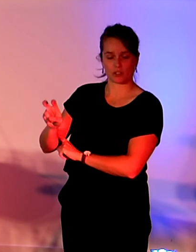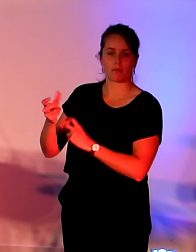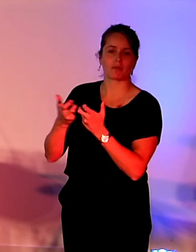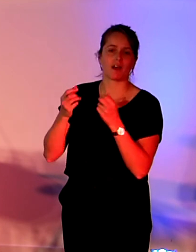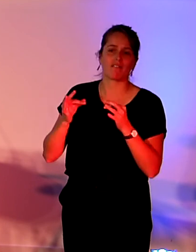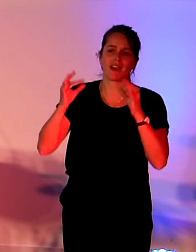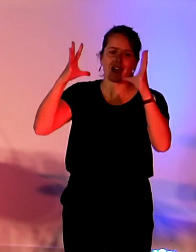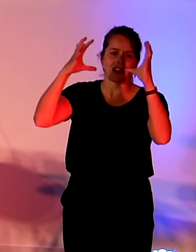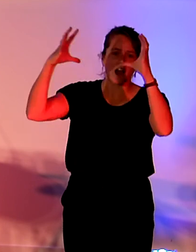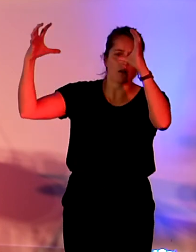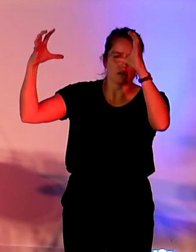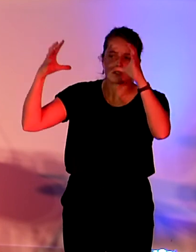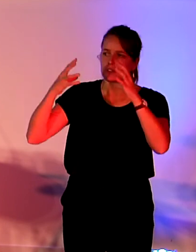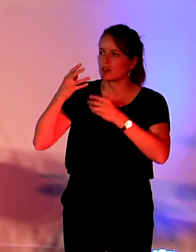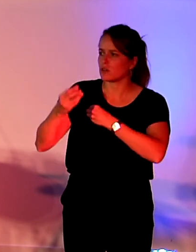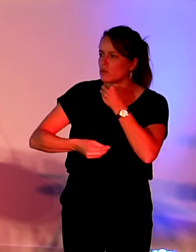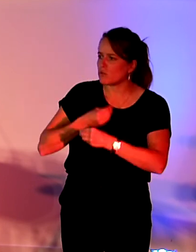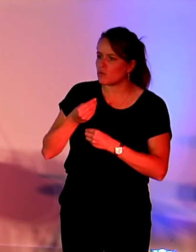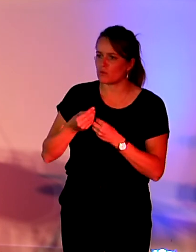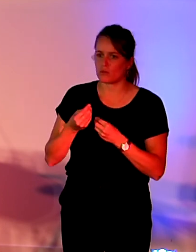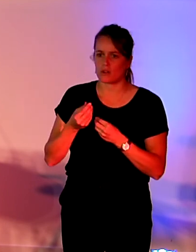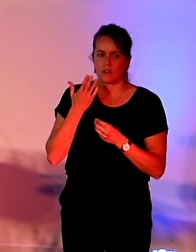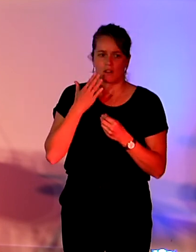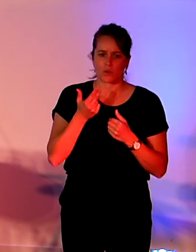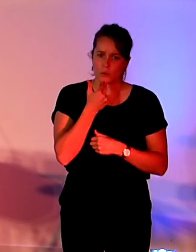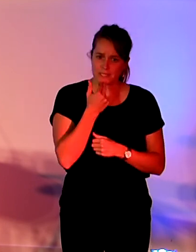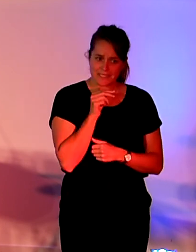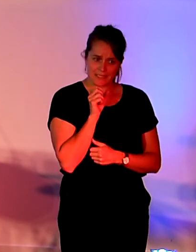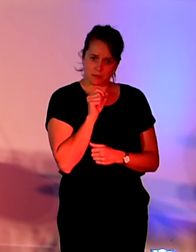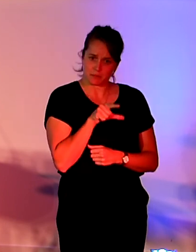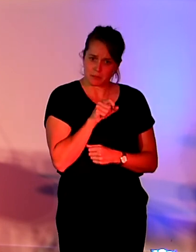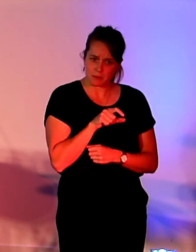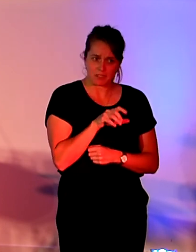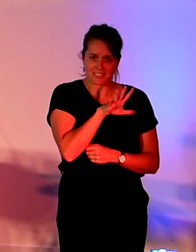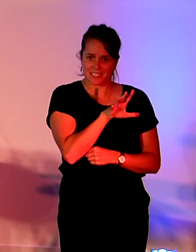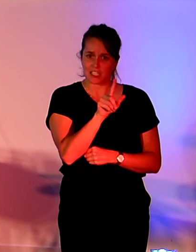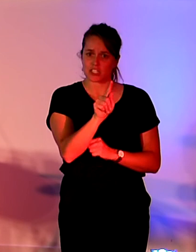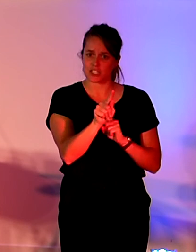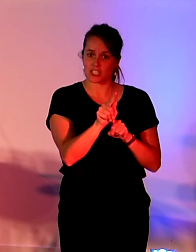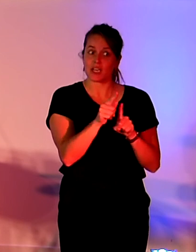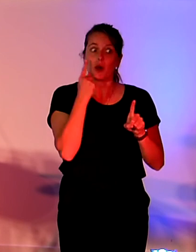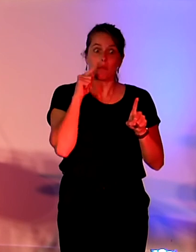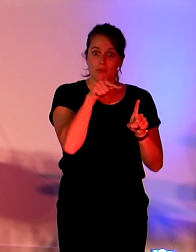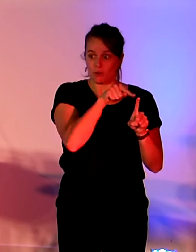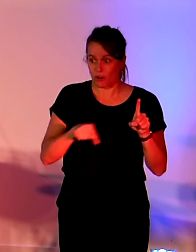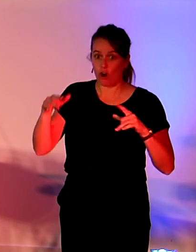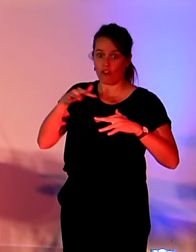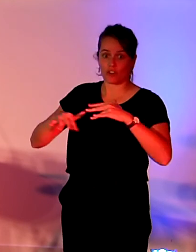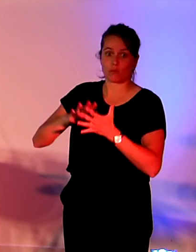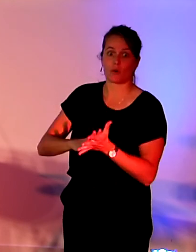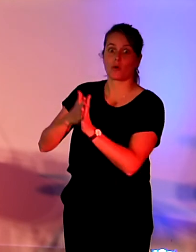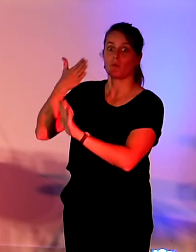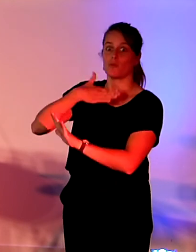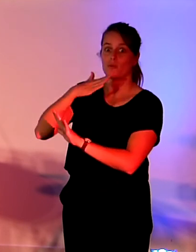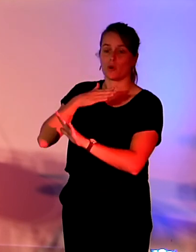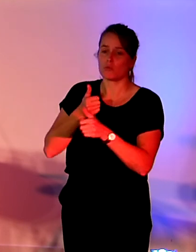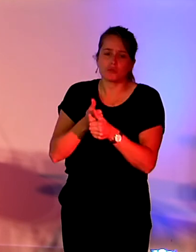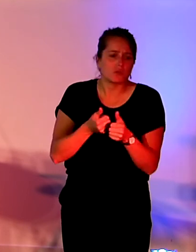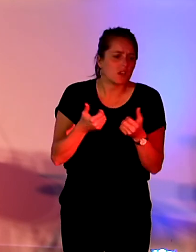et des projets qui mobilisent la 5G au service de l'environnement dans divers secteurs d'activité.